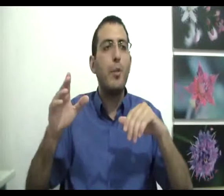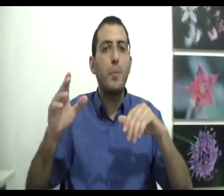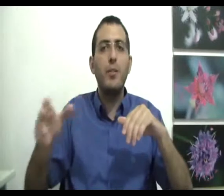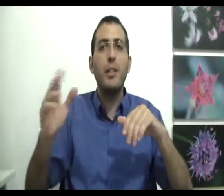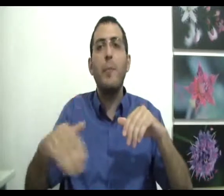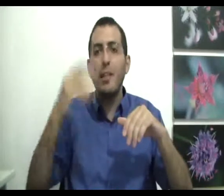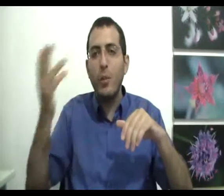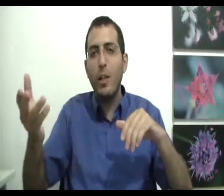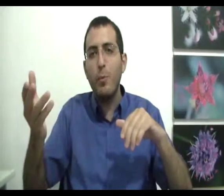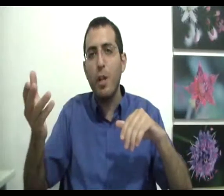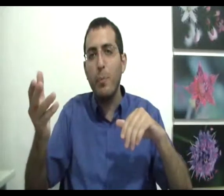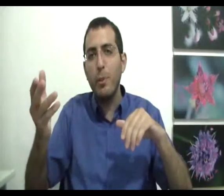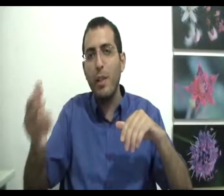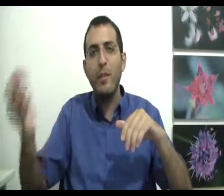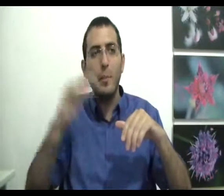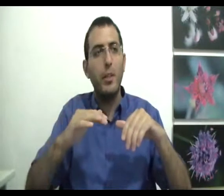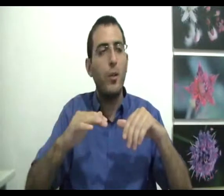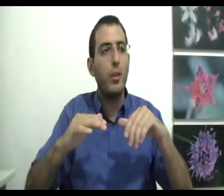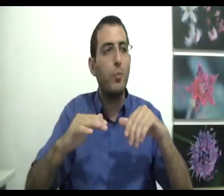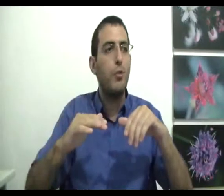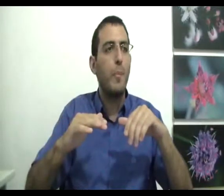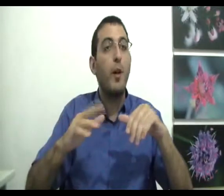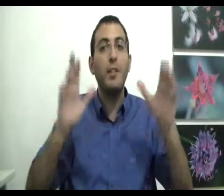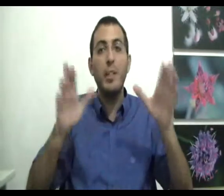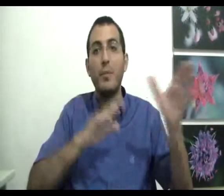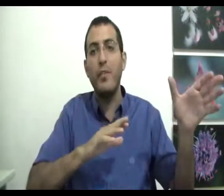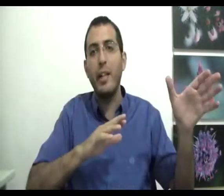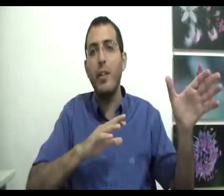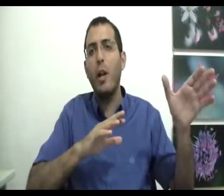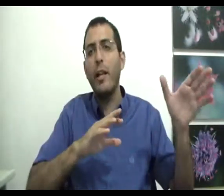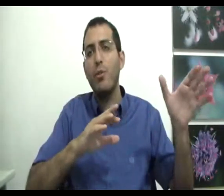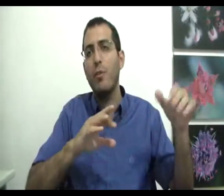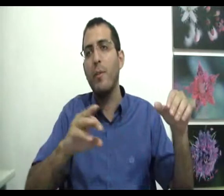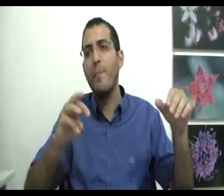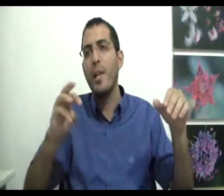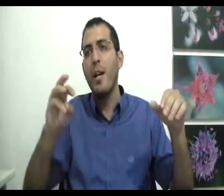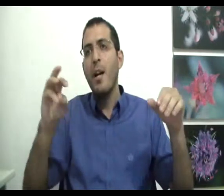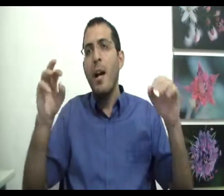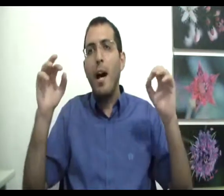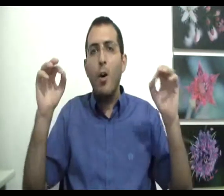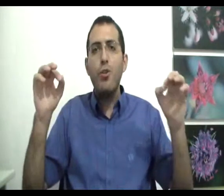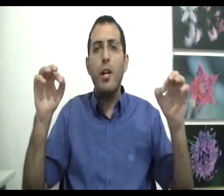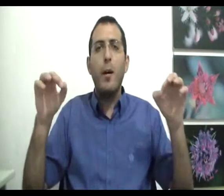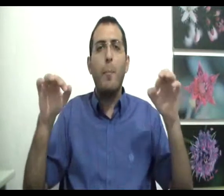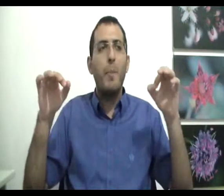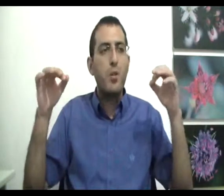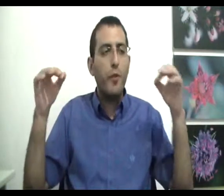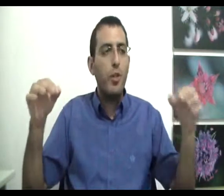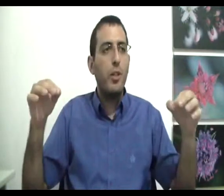בשלמות אתה תמיד תהיה יכול להיות מאושר יותר ותמיד תהי יכול להיות מושר פחול ותמיד תפחר לא להגיש טוב העושר בסופו של